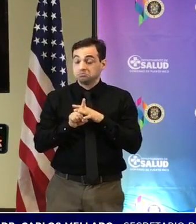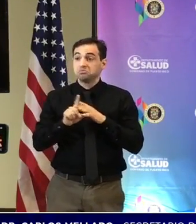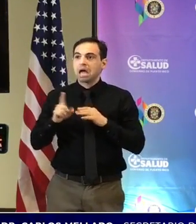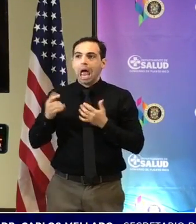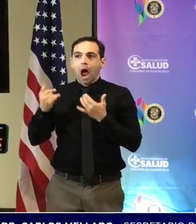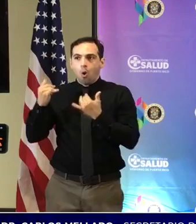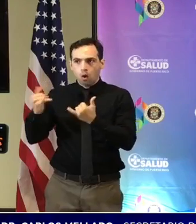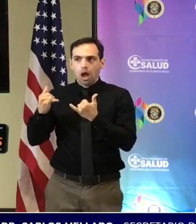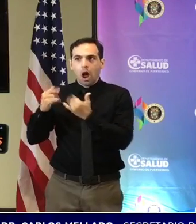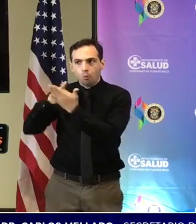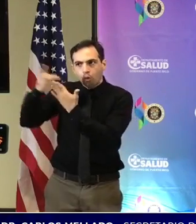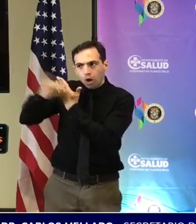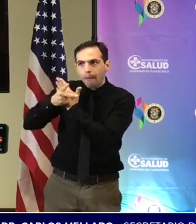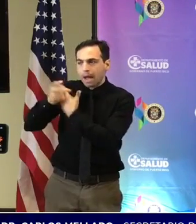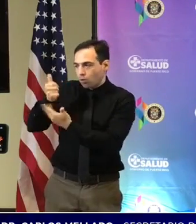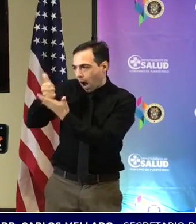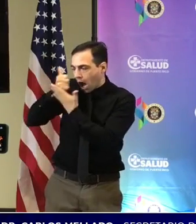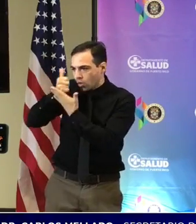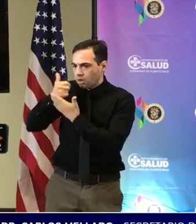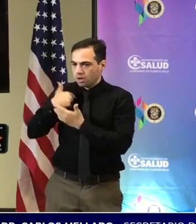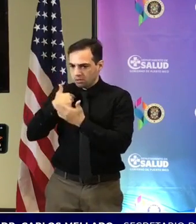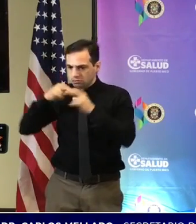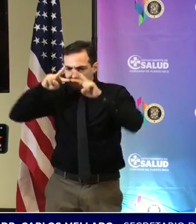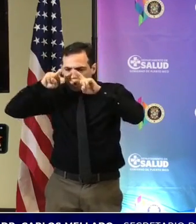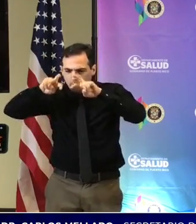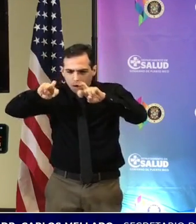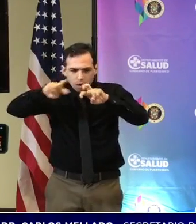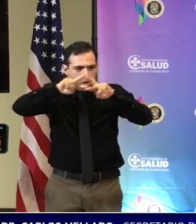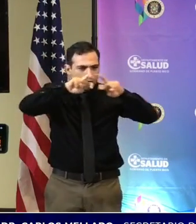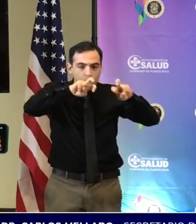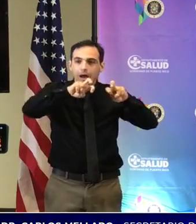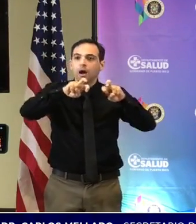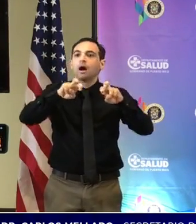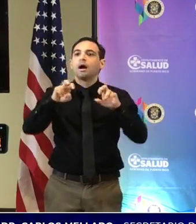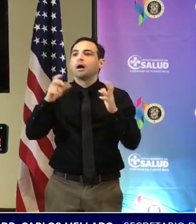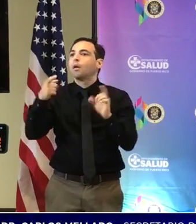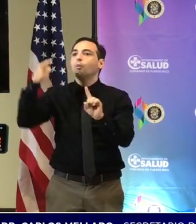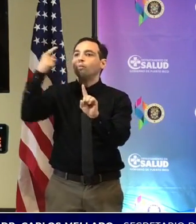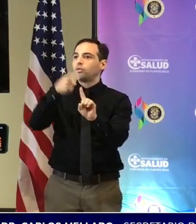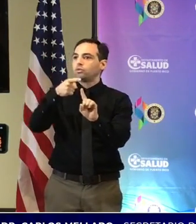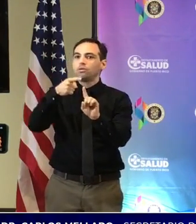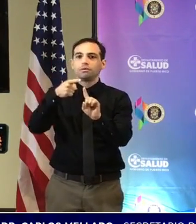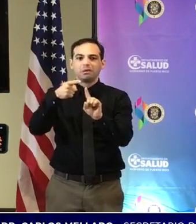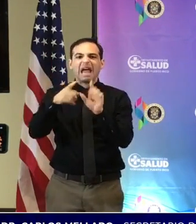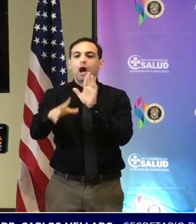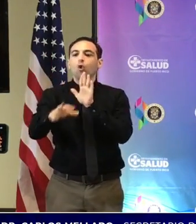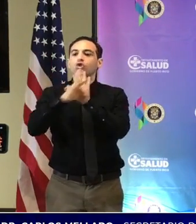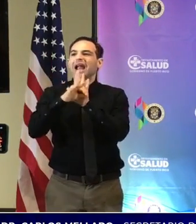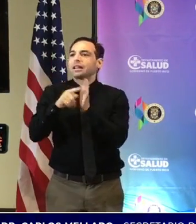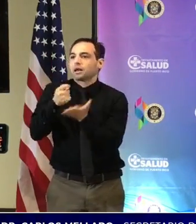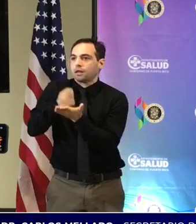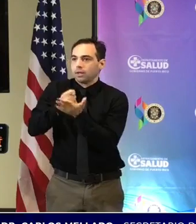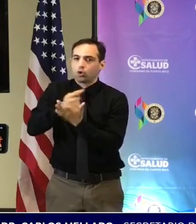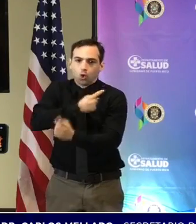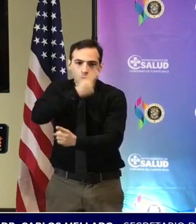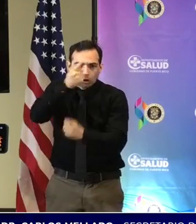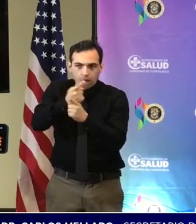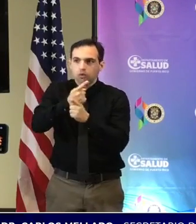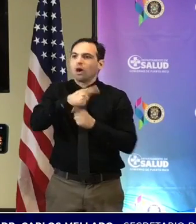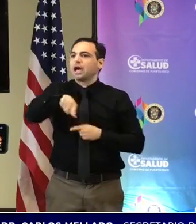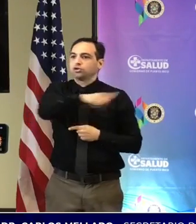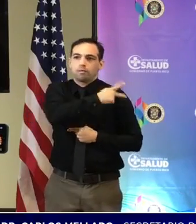con el propósito de poder tener el tratamiento adecuado y el cuidado adecuado para estos pacientes.